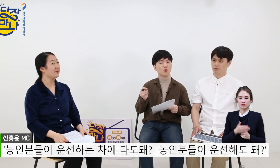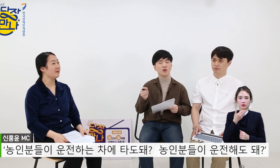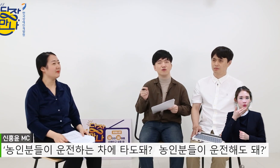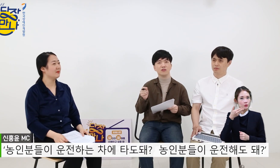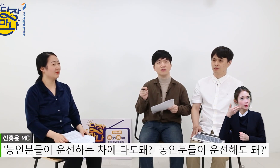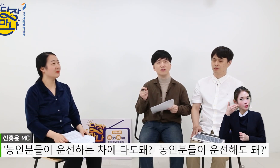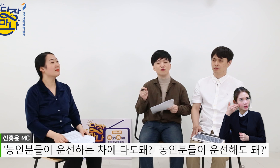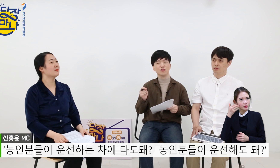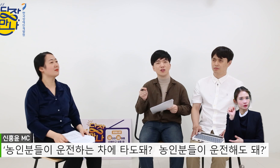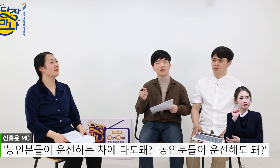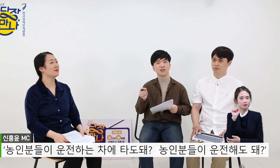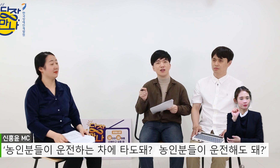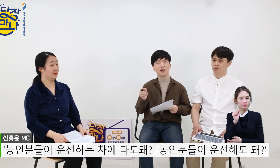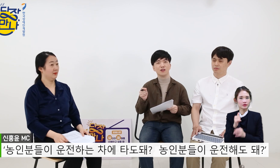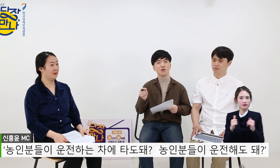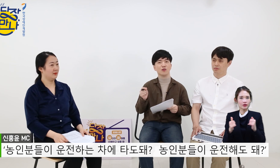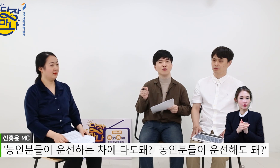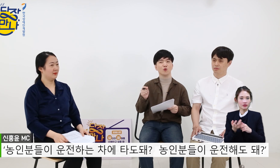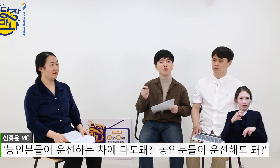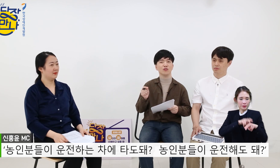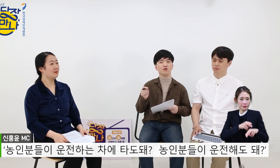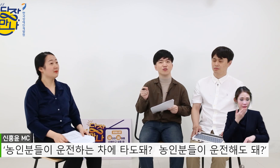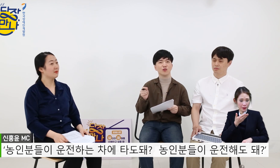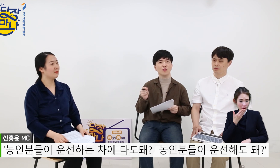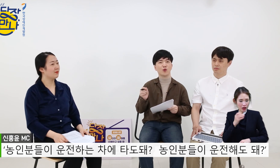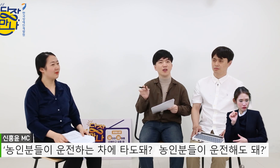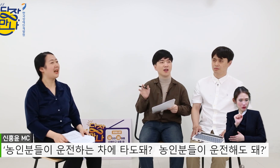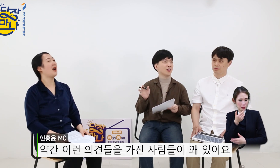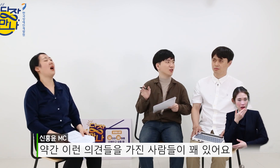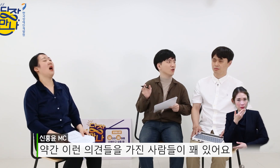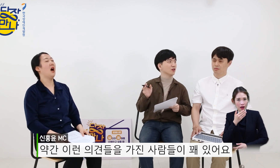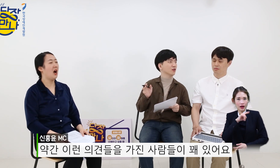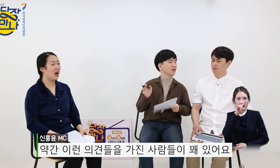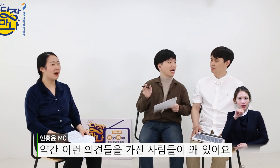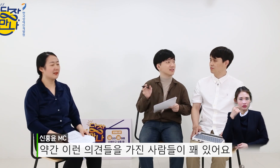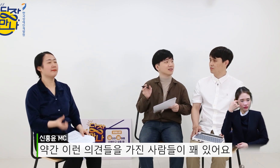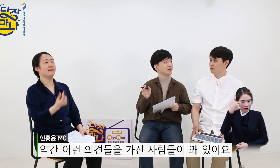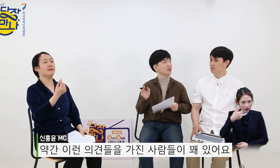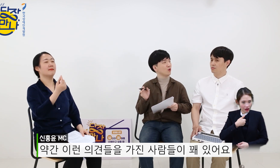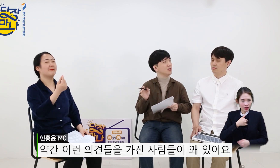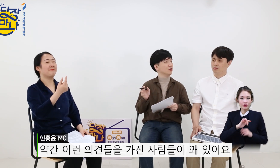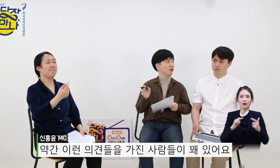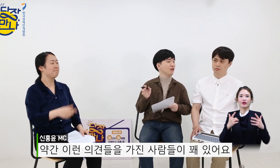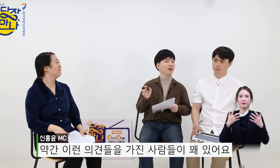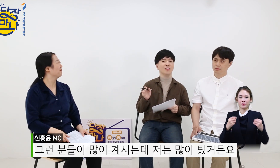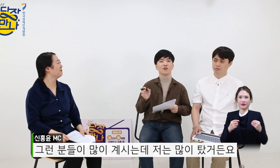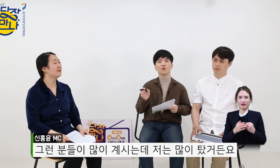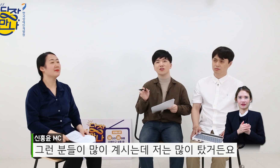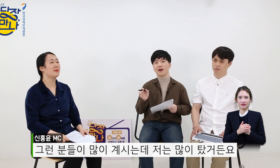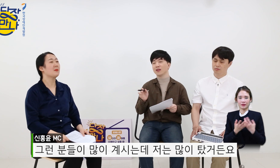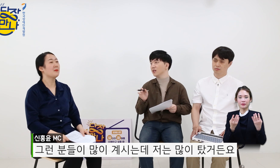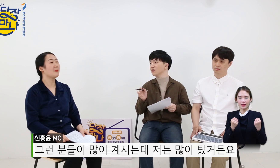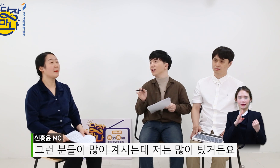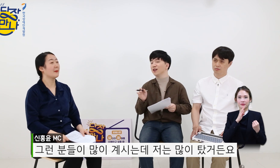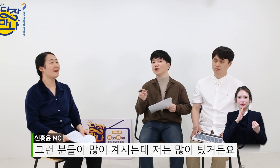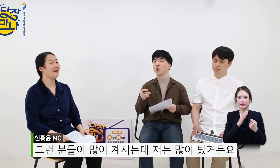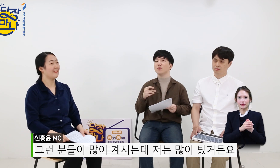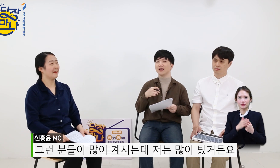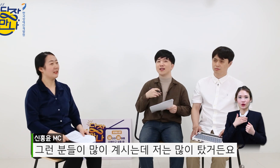그 농인분들이 운전하는 차에 타도 돼? 농인분들이 운전해도 돼? 약간 이런 의견들을 가진 사람들이 꽤 있어요 그런 분들이 많이 계신데 저는 많이